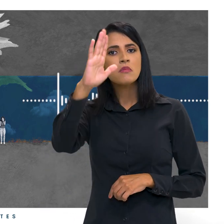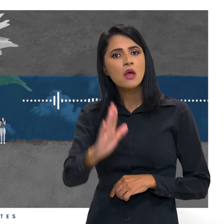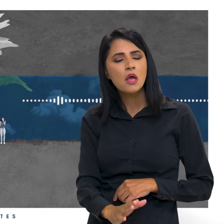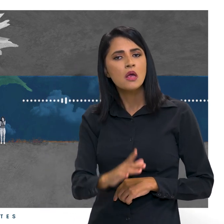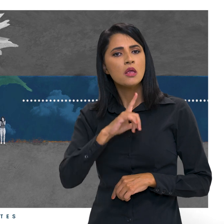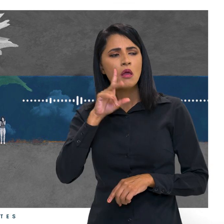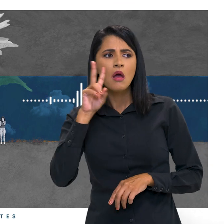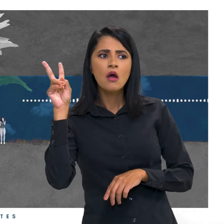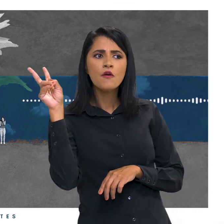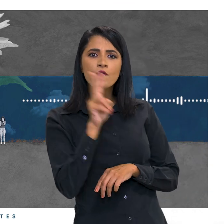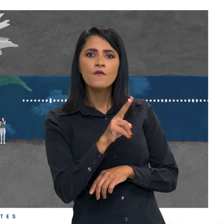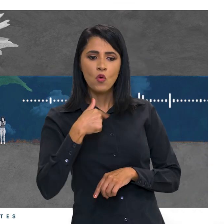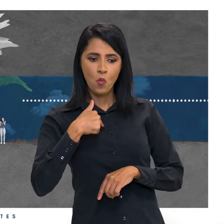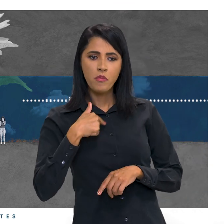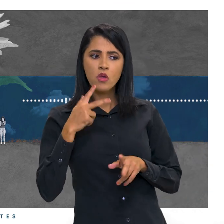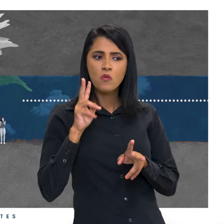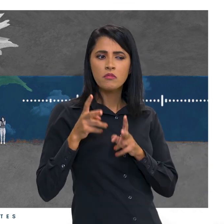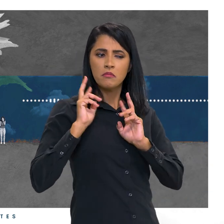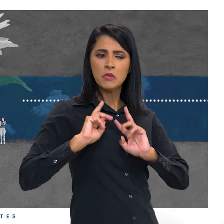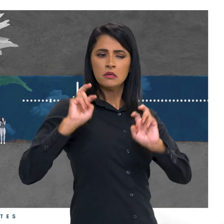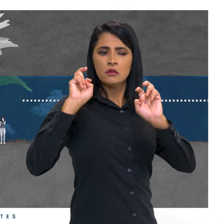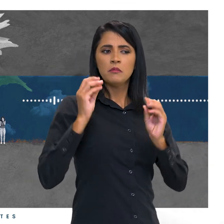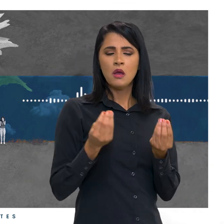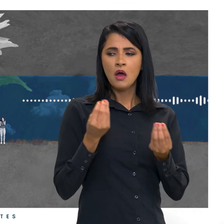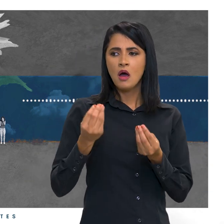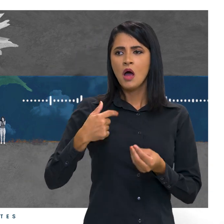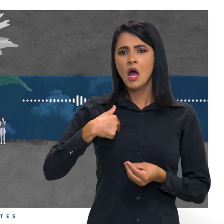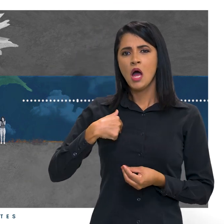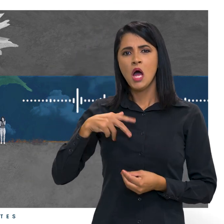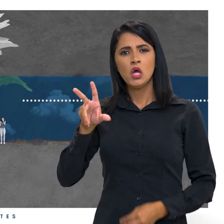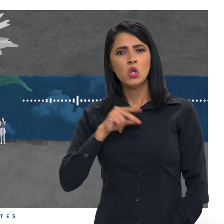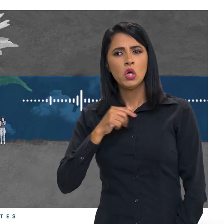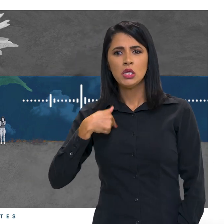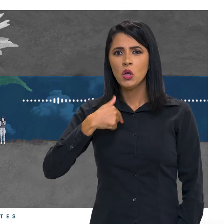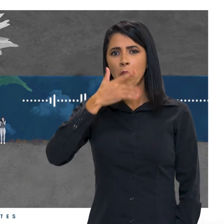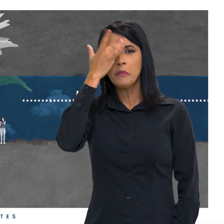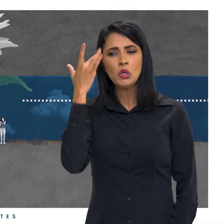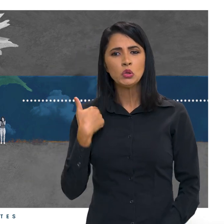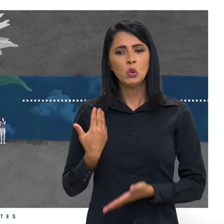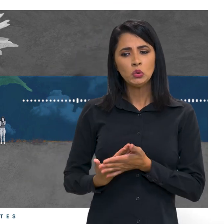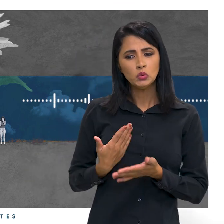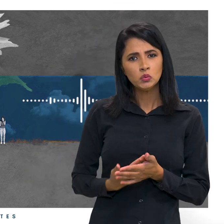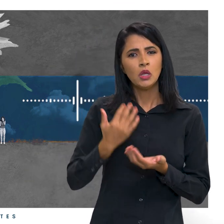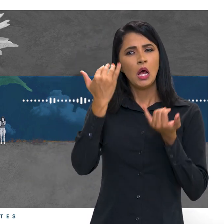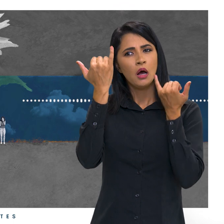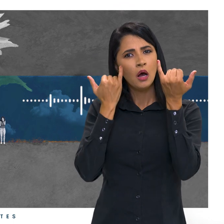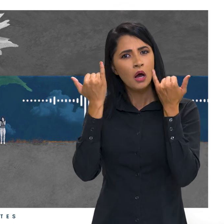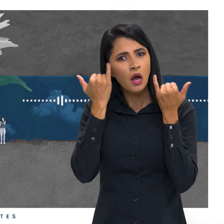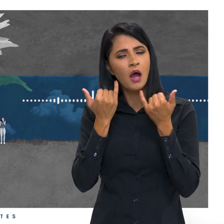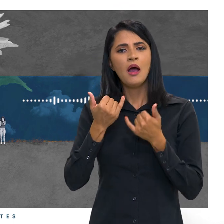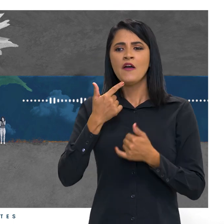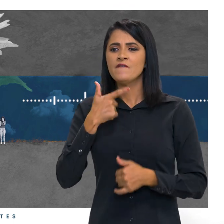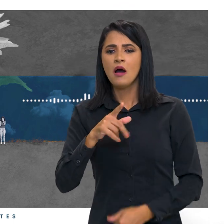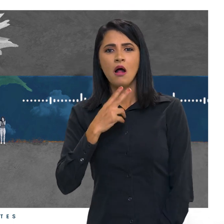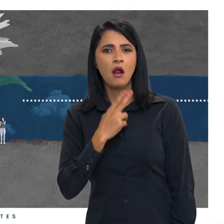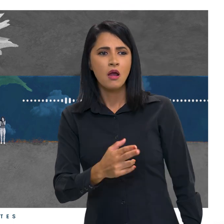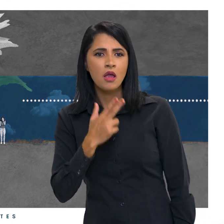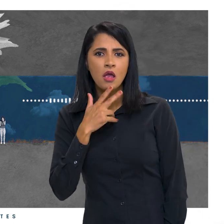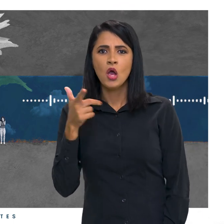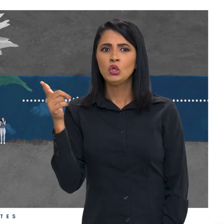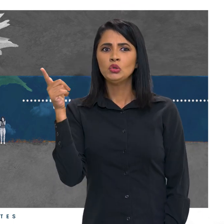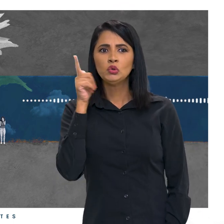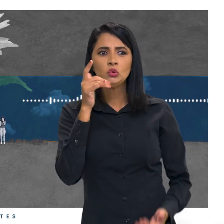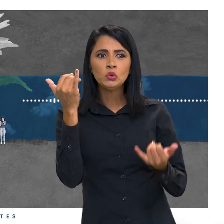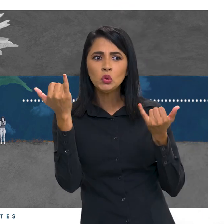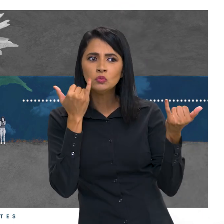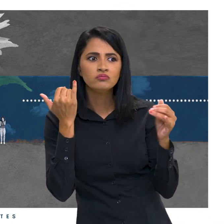vi comigo. E aí eu falava, nossa, eu sou uma pessoa estudada, uma pessoa com conhecimento, que fala inglês, e eu não estou conseguindo informação.